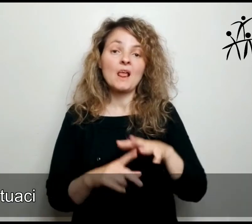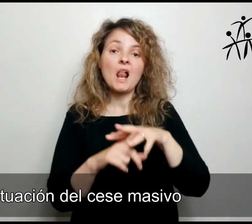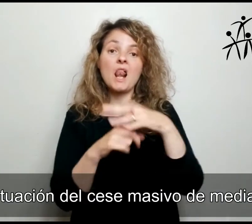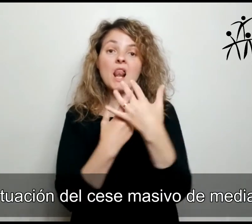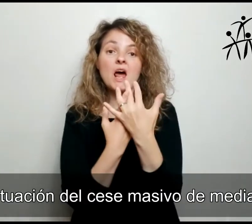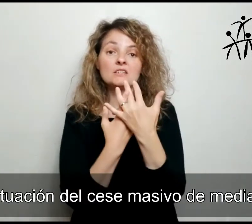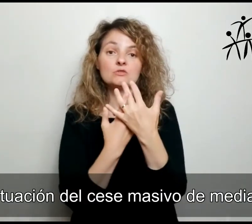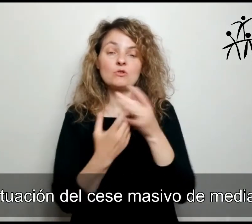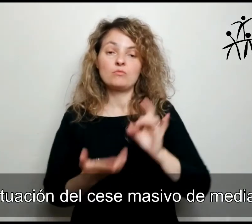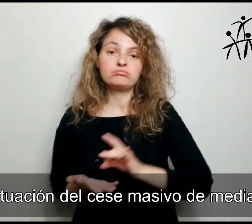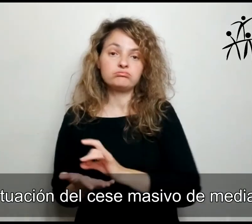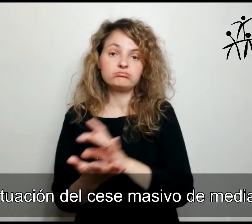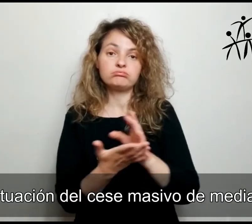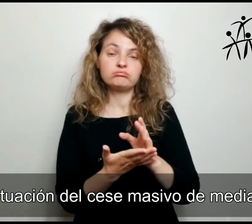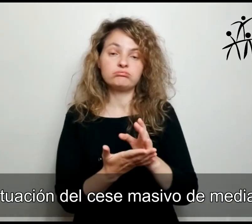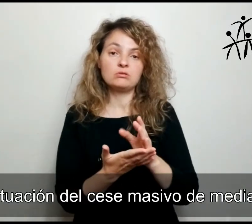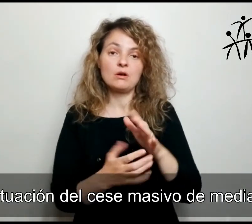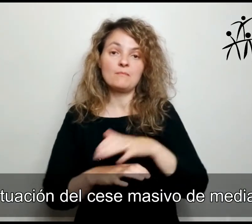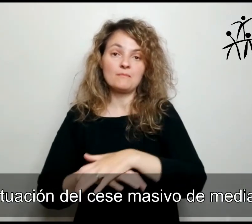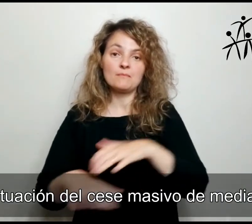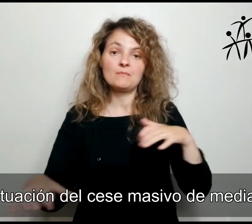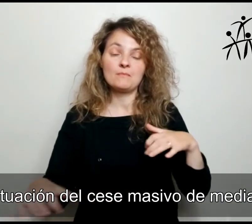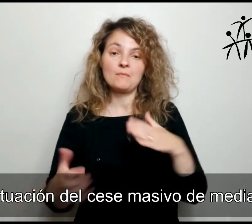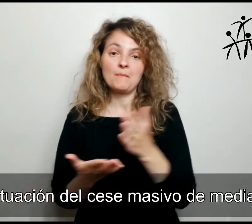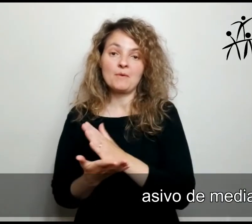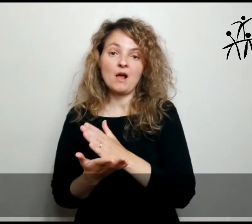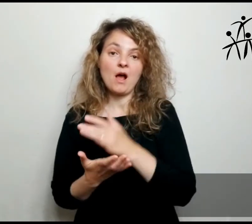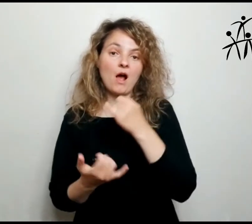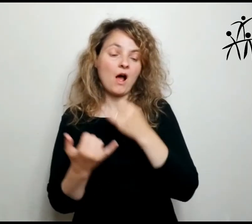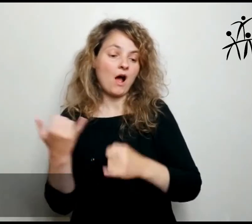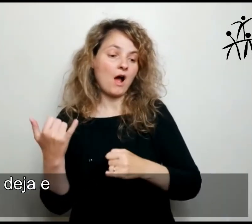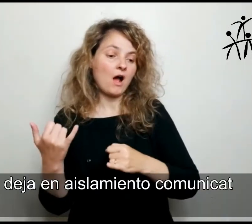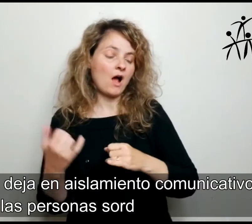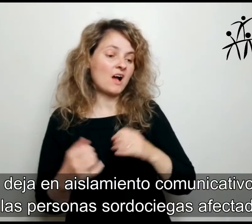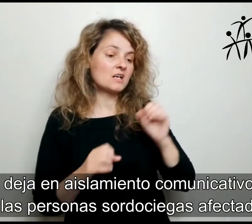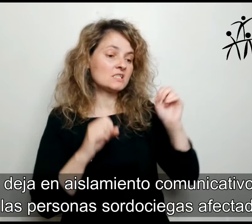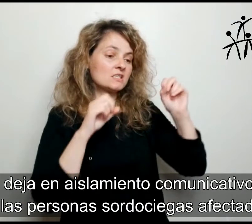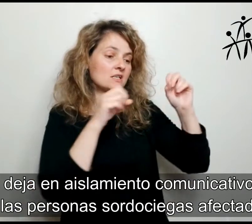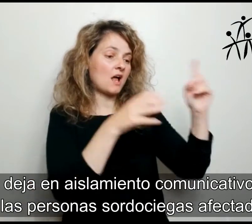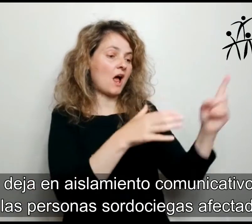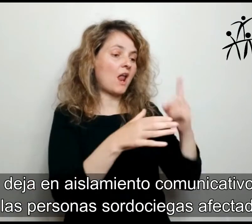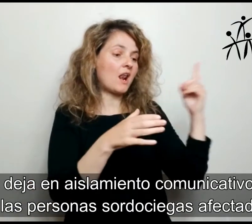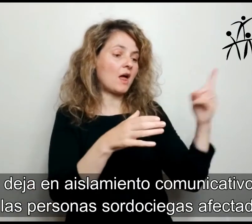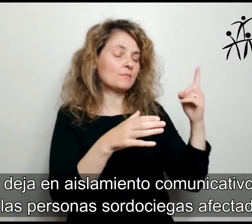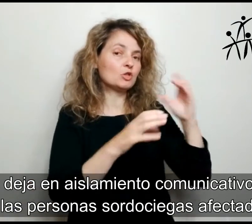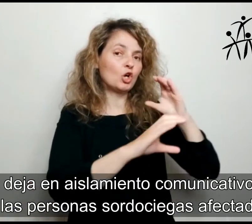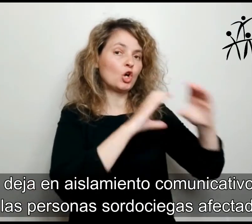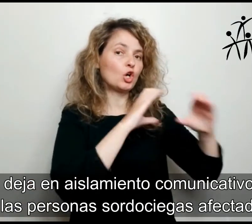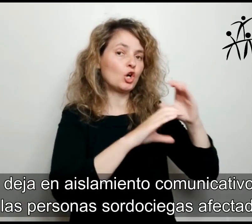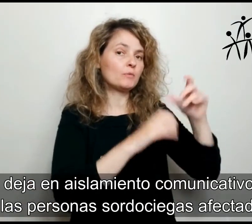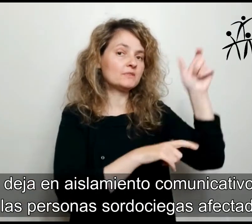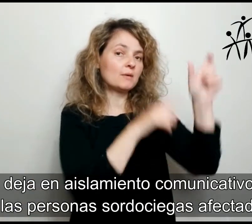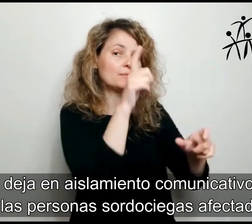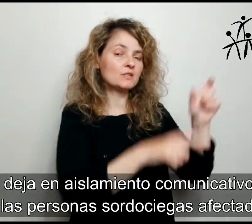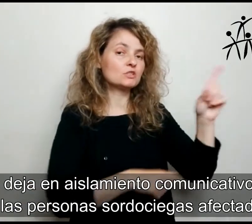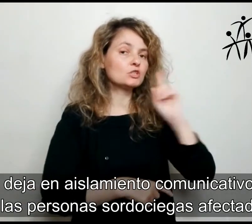del cese masivo de mediadoras deja en aislamiento comunicativo a las personas sordociegas